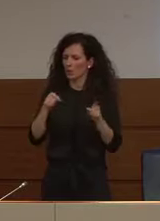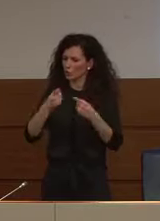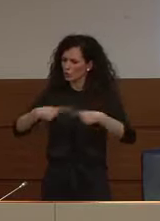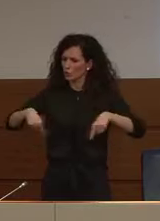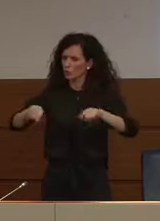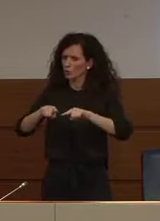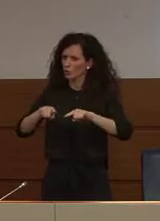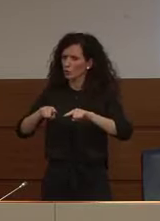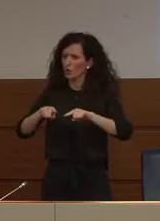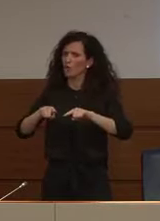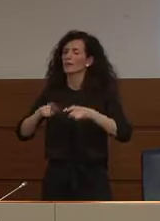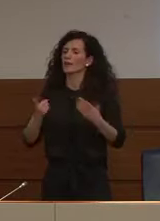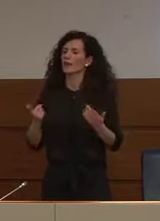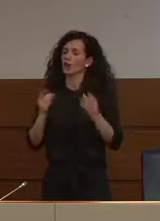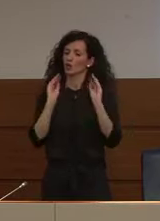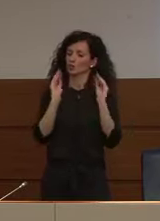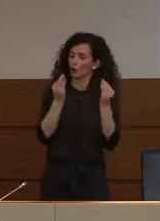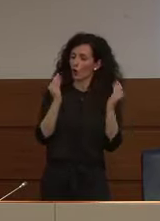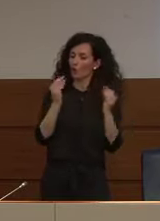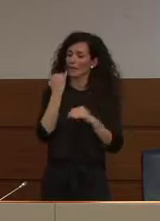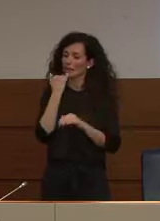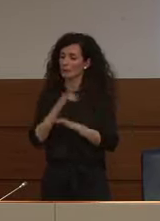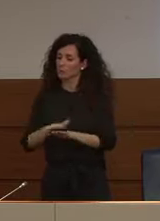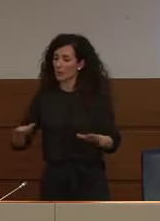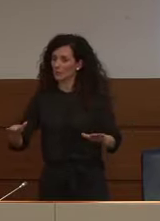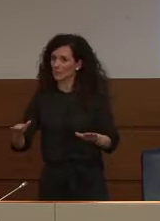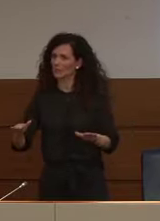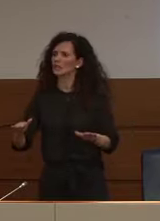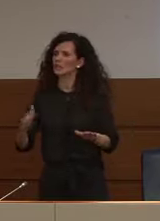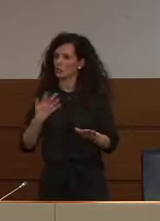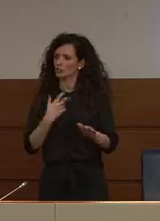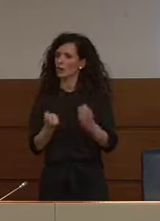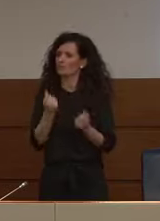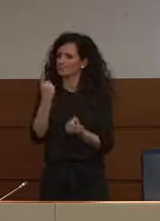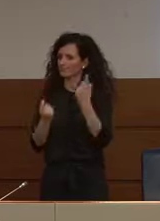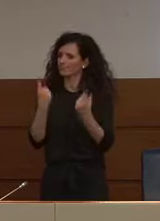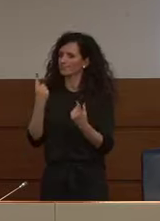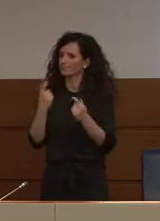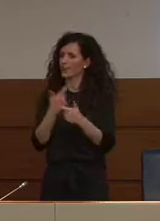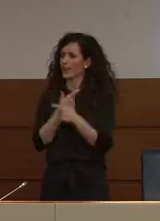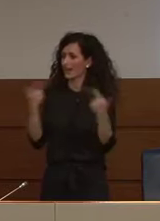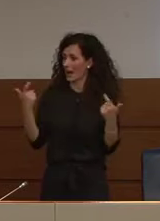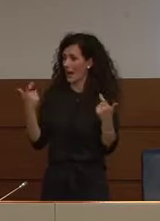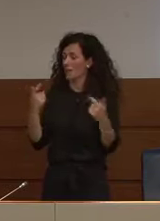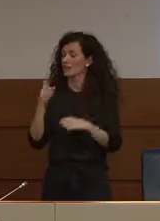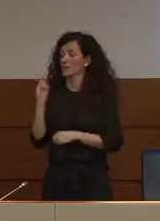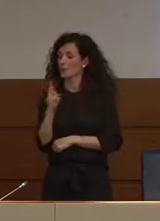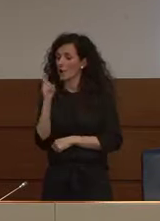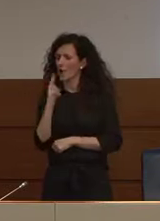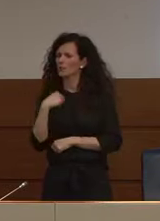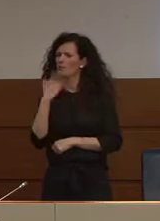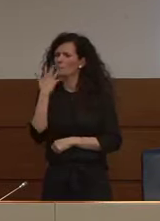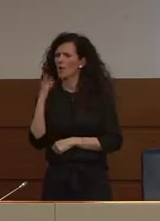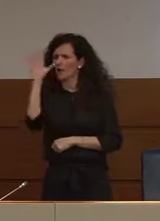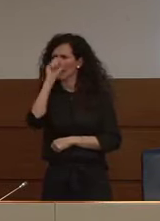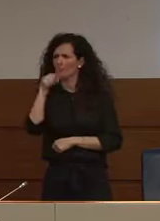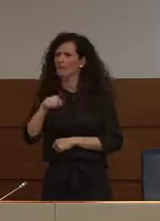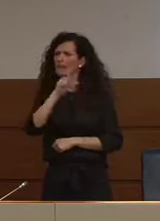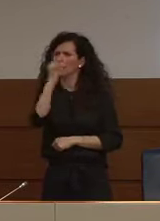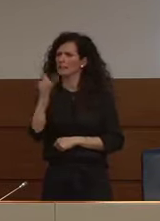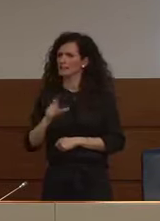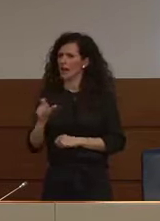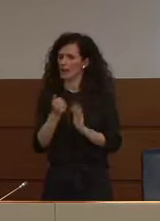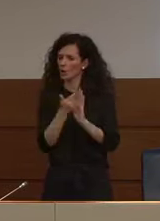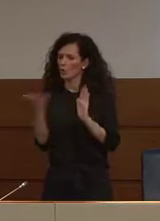anche i giovani e i bambini ci sono stati casi gravi e morti volevo capire in Italia il dato aggiornato